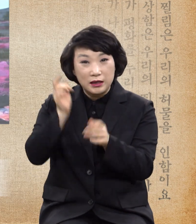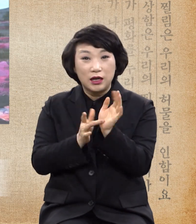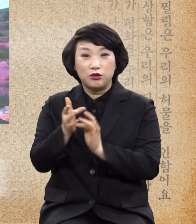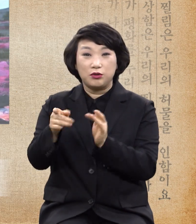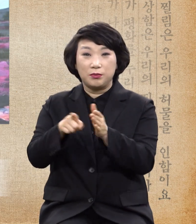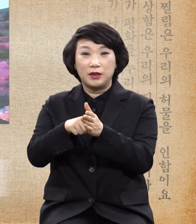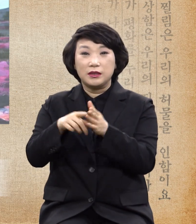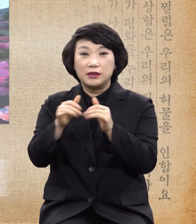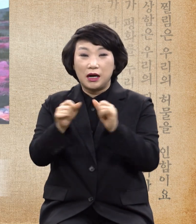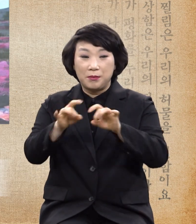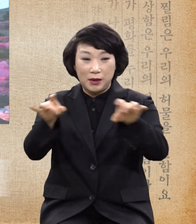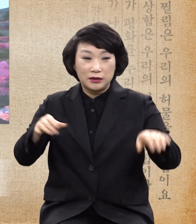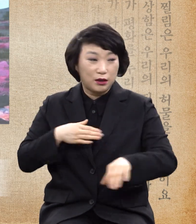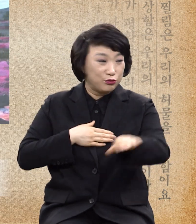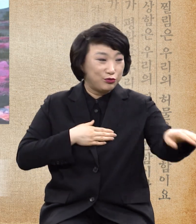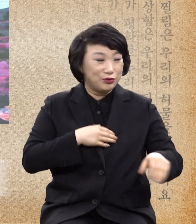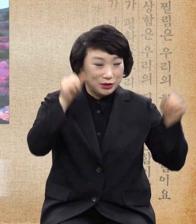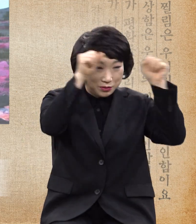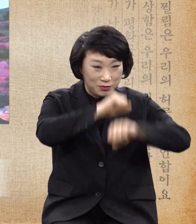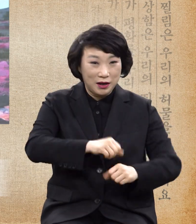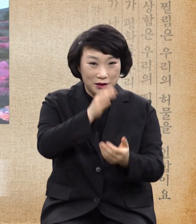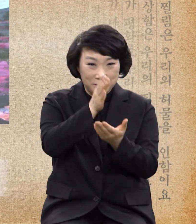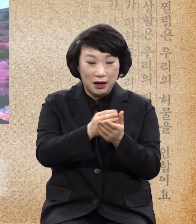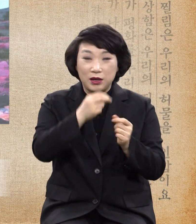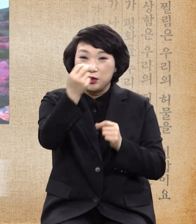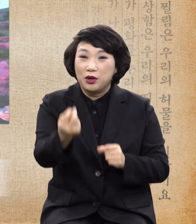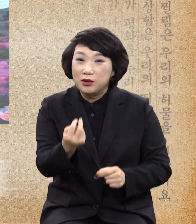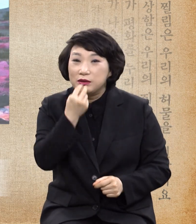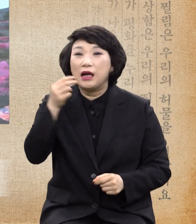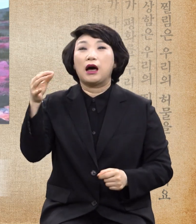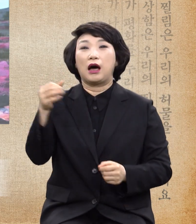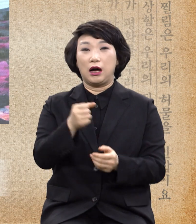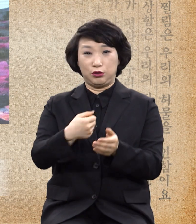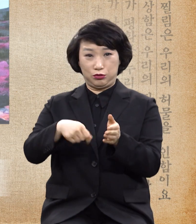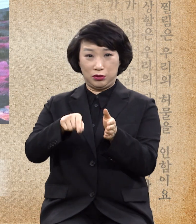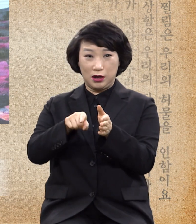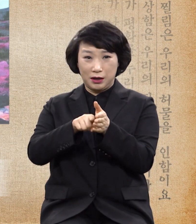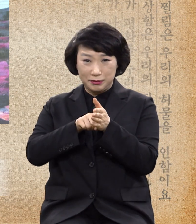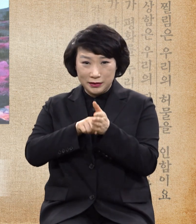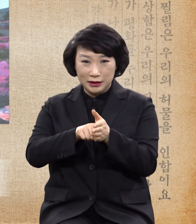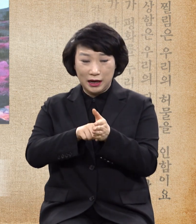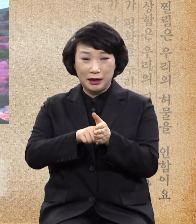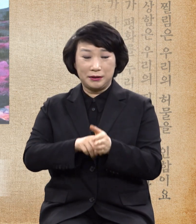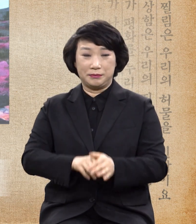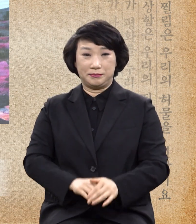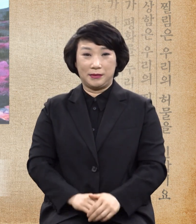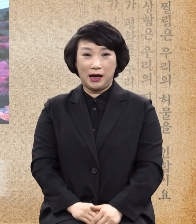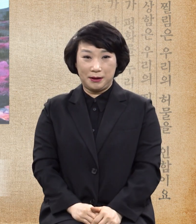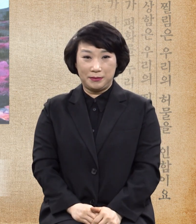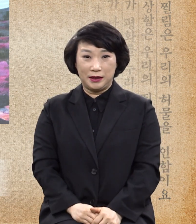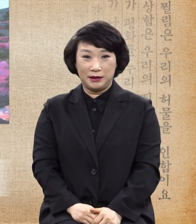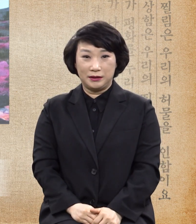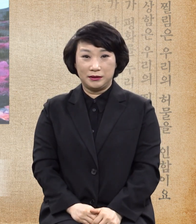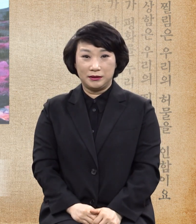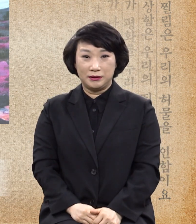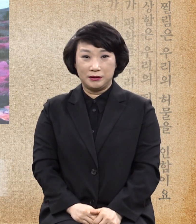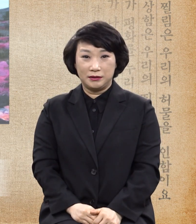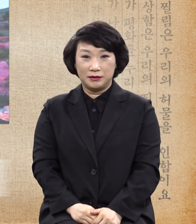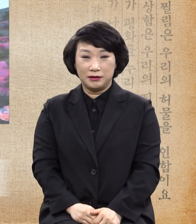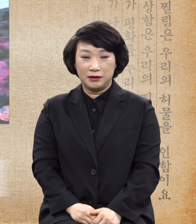때마다 멸망치 않고 영생을 얻게 하려 하신 이니라 베드로